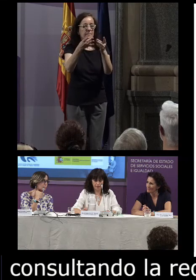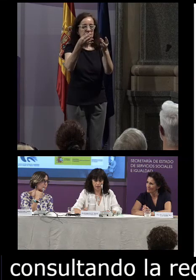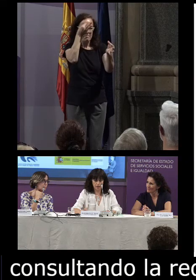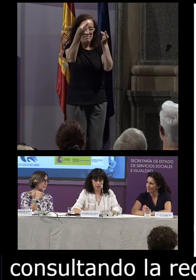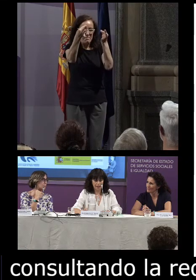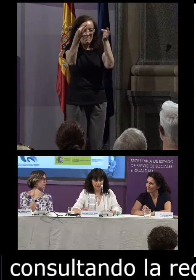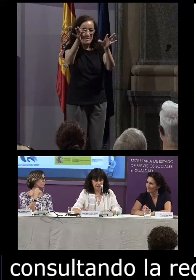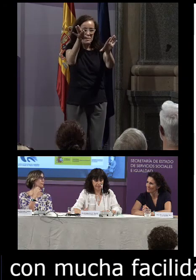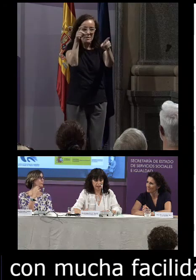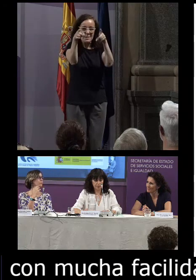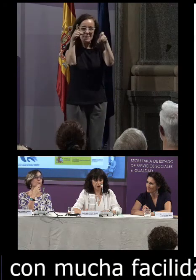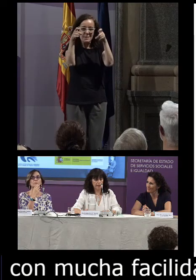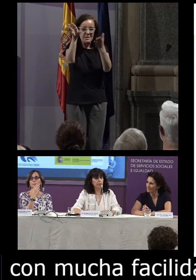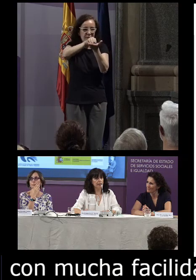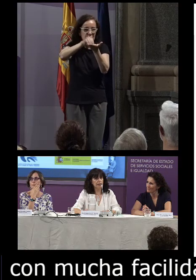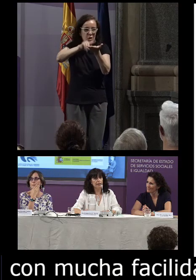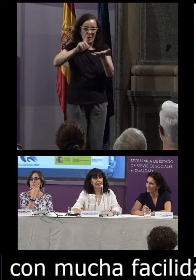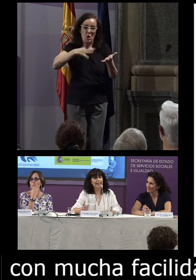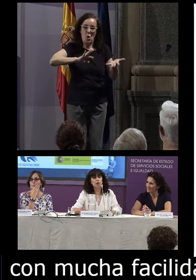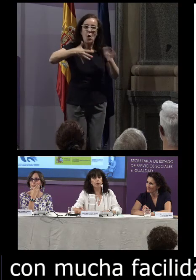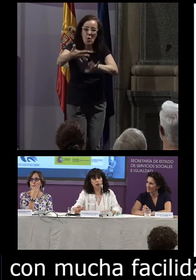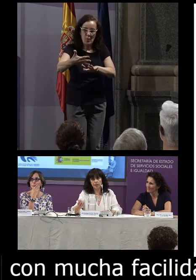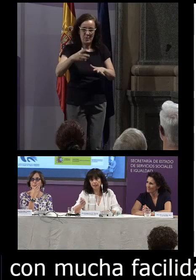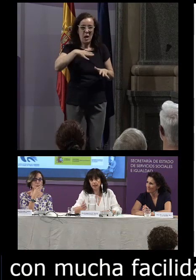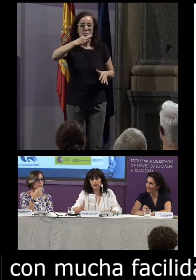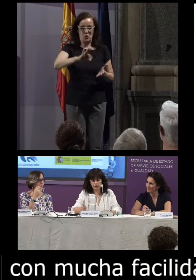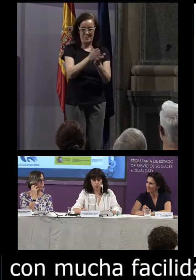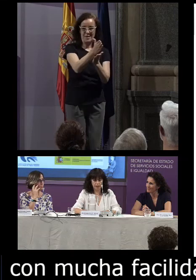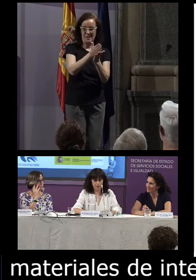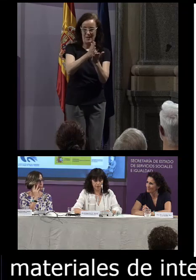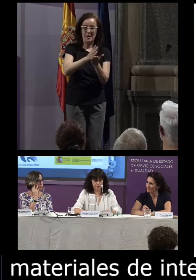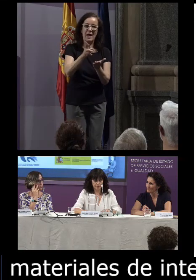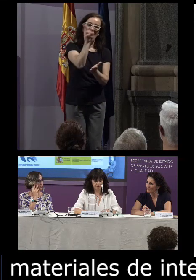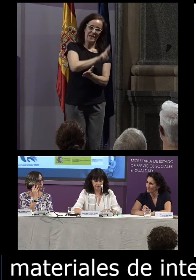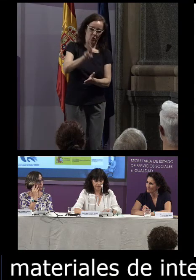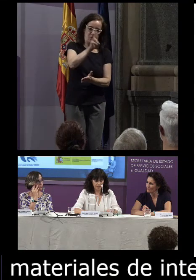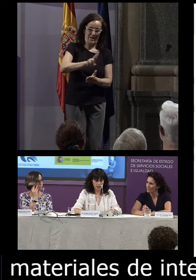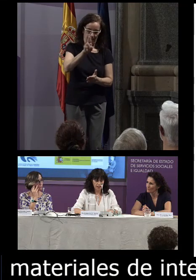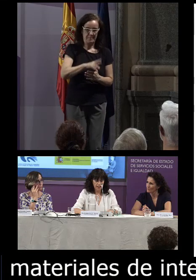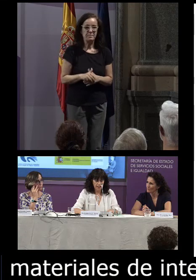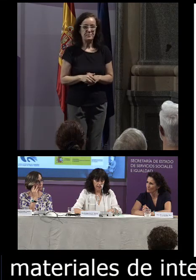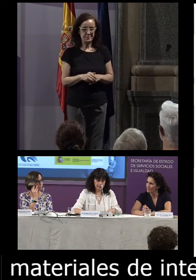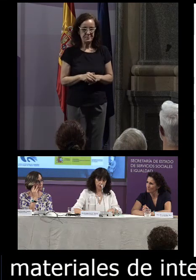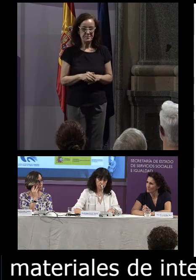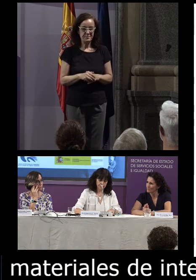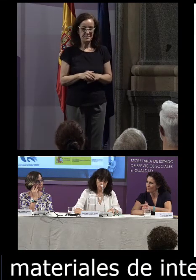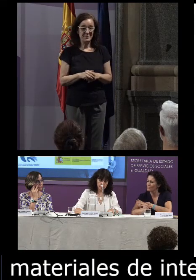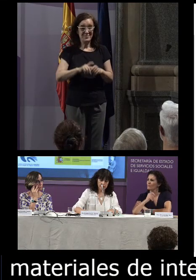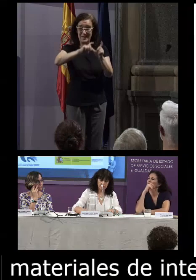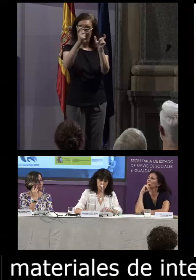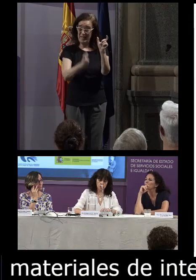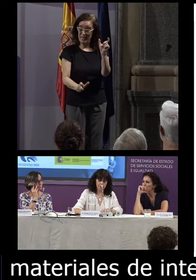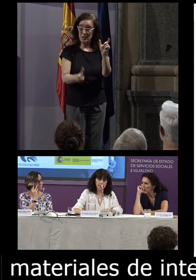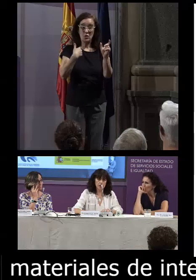codificación que se refleja posteriormente en las posibilidades de recuperación la lexicografía